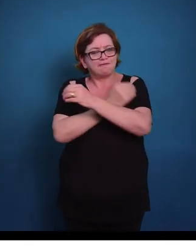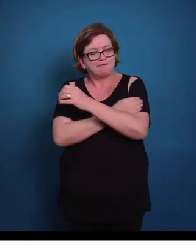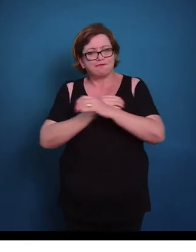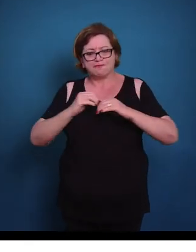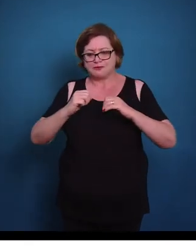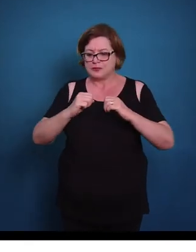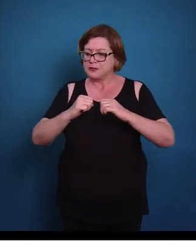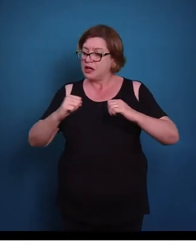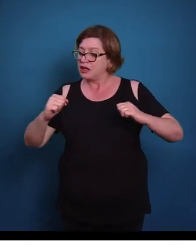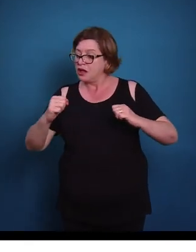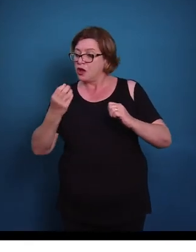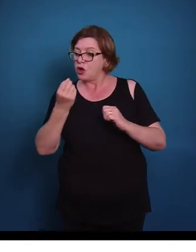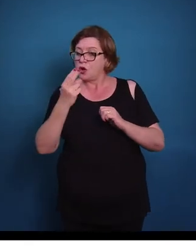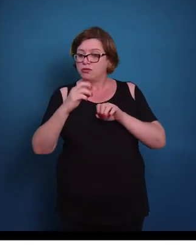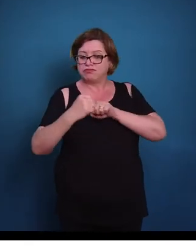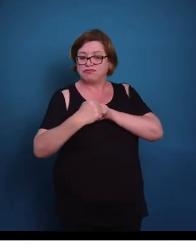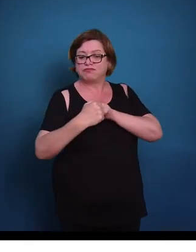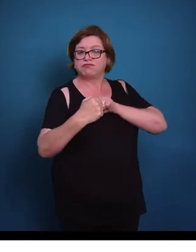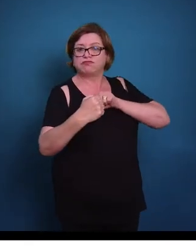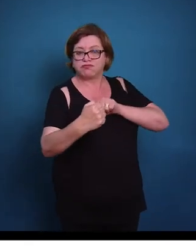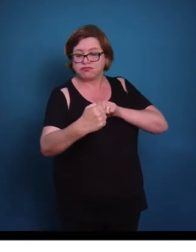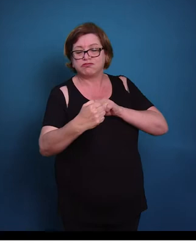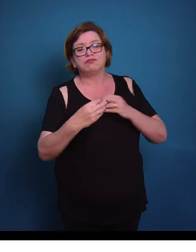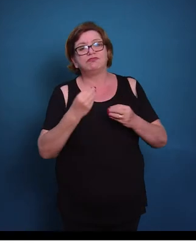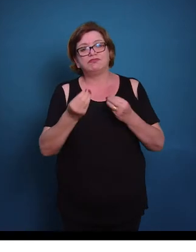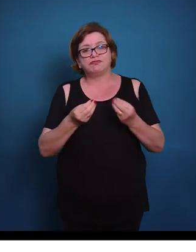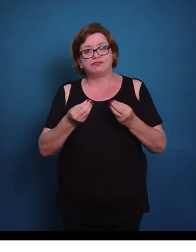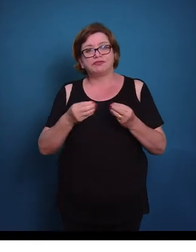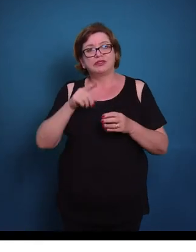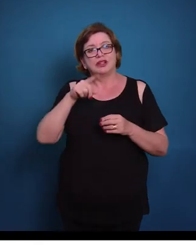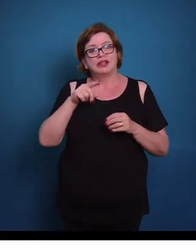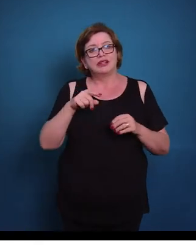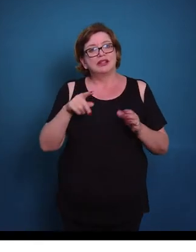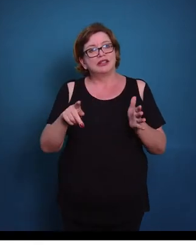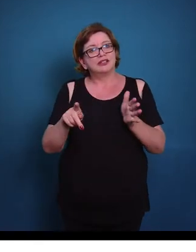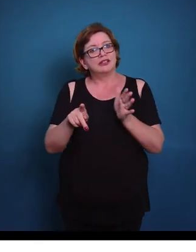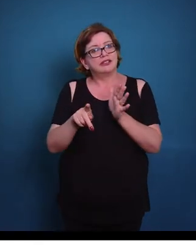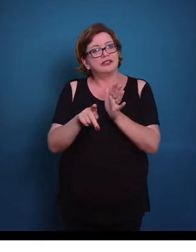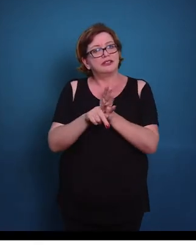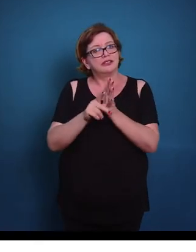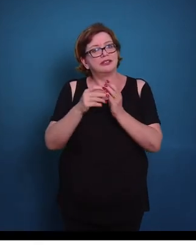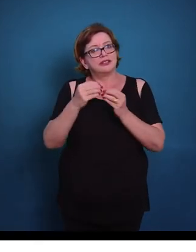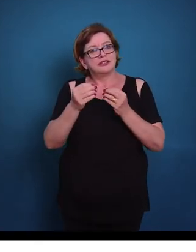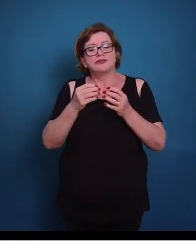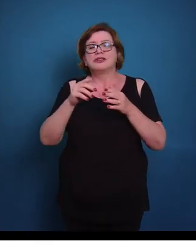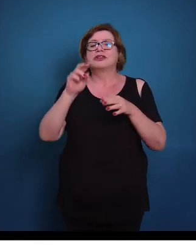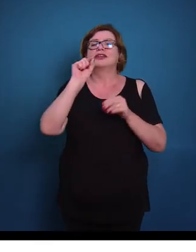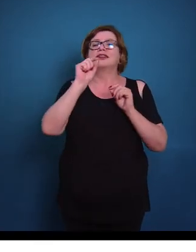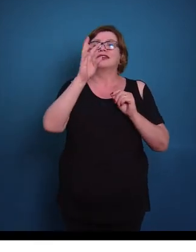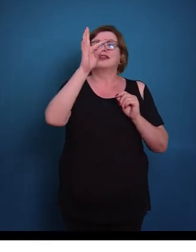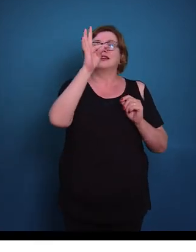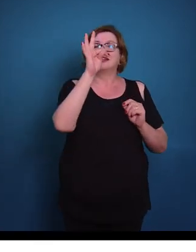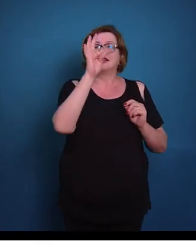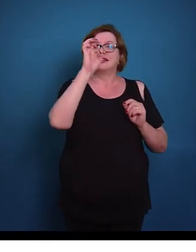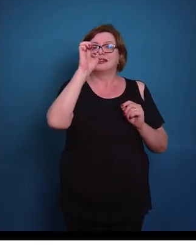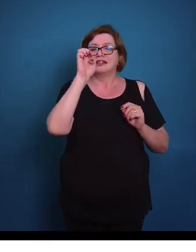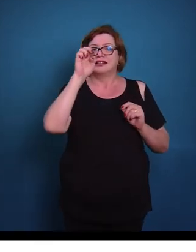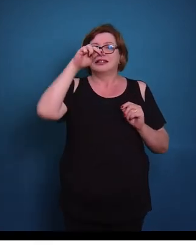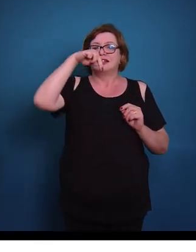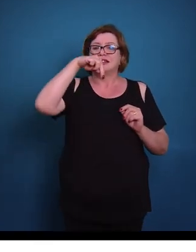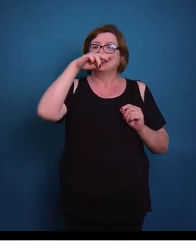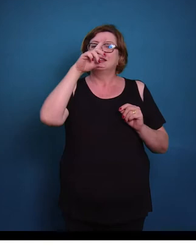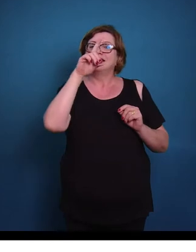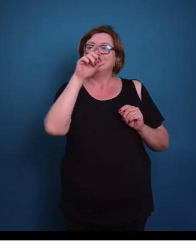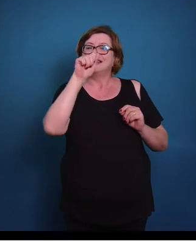uma determinada direção. Então esse tipo de tecido, ele forma os tendões. Então nós vamos ter aqui uma